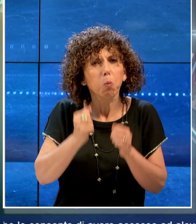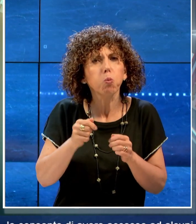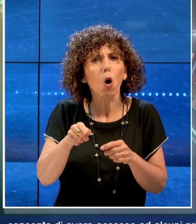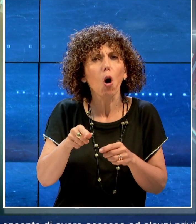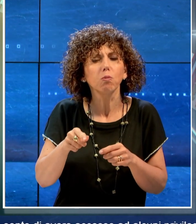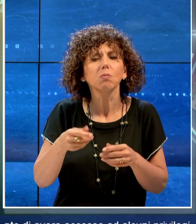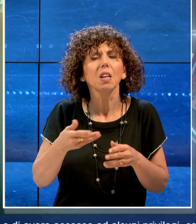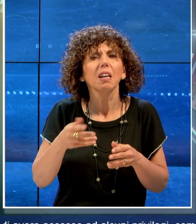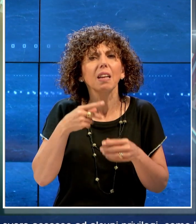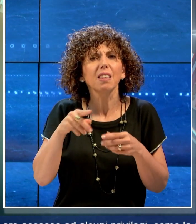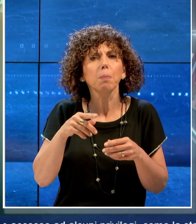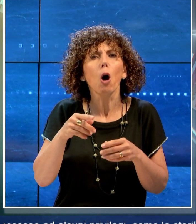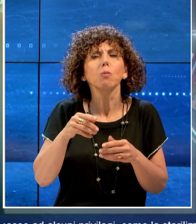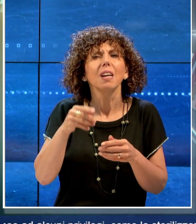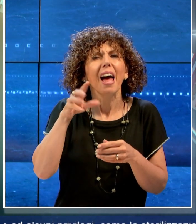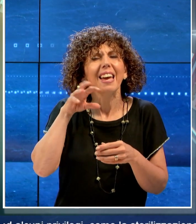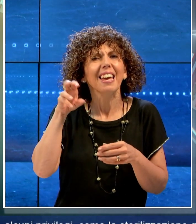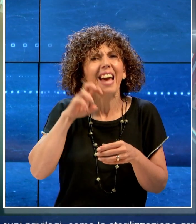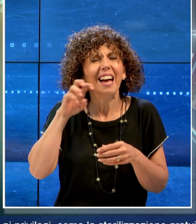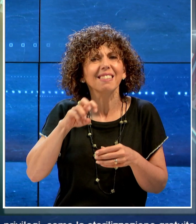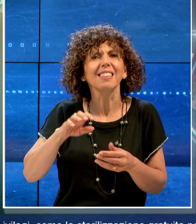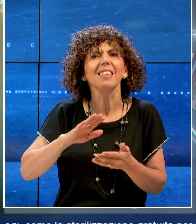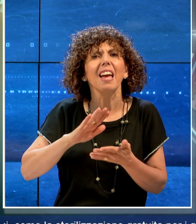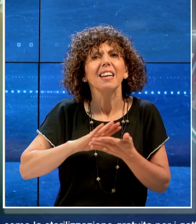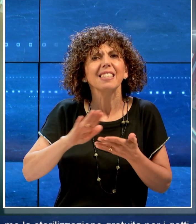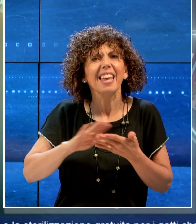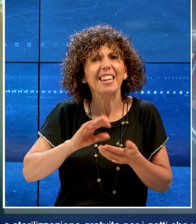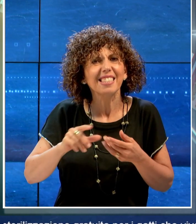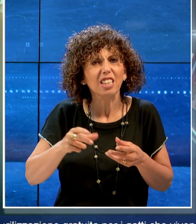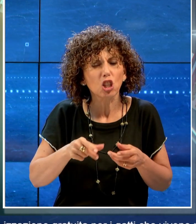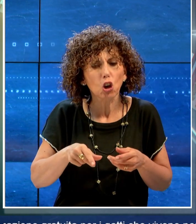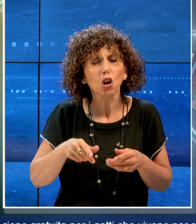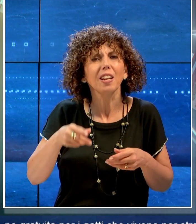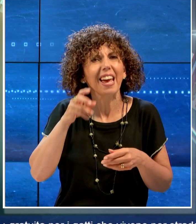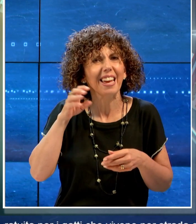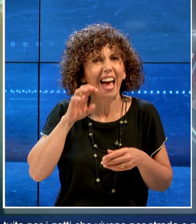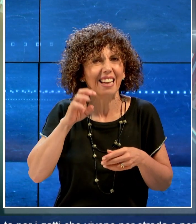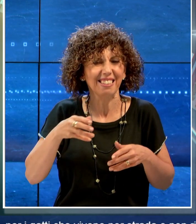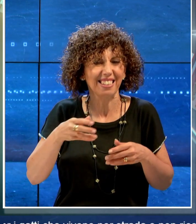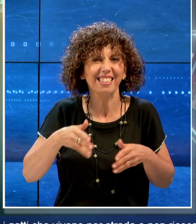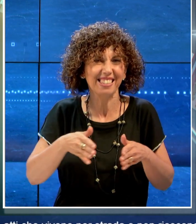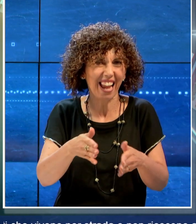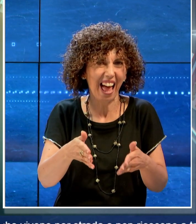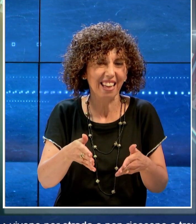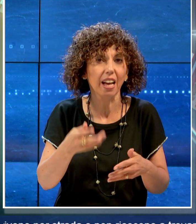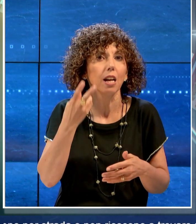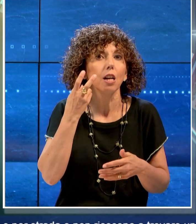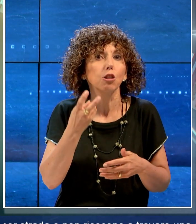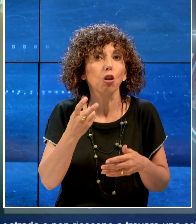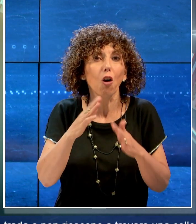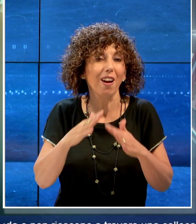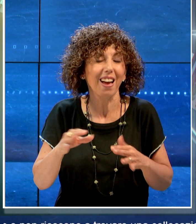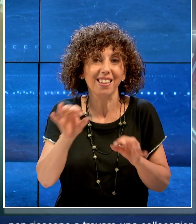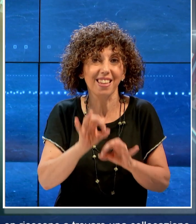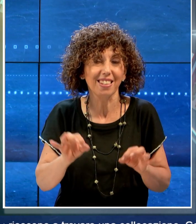privilegi, come la sterilizzazione gratuita per i gatti che vivono per strada e non riescono a trovare una collocazione.